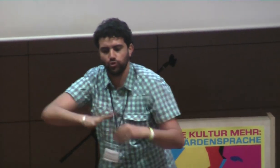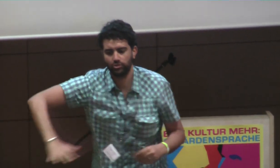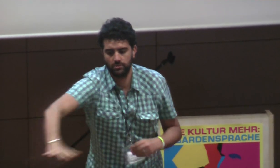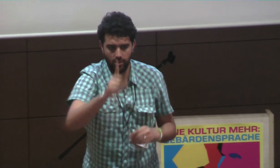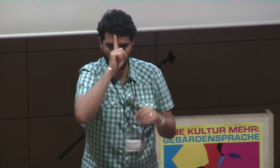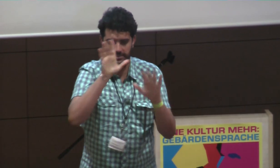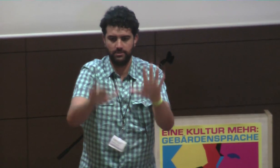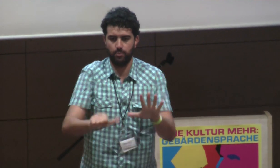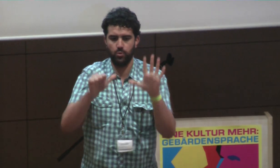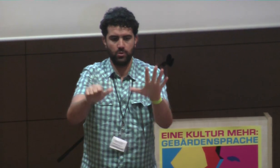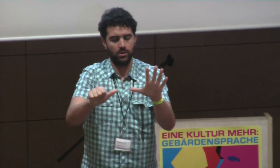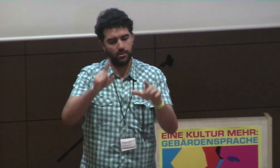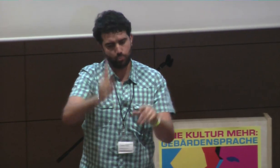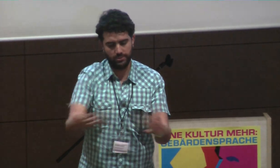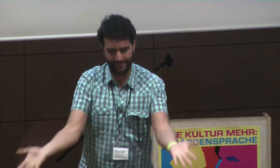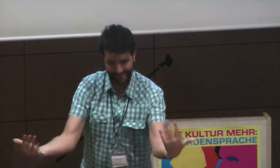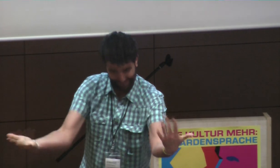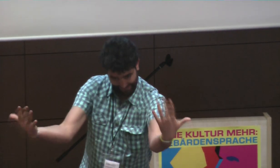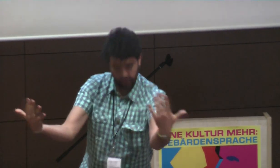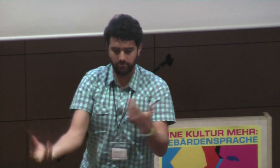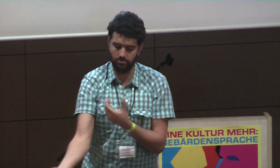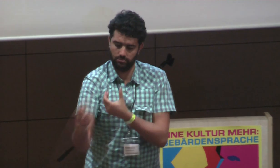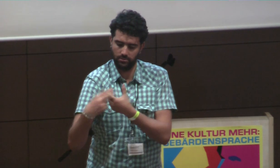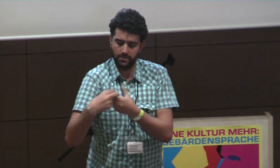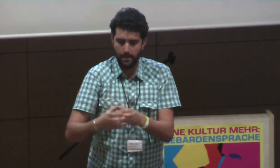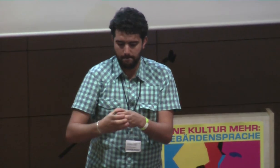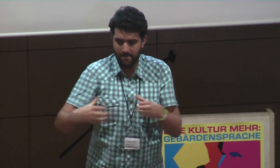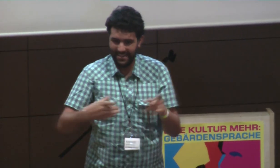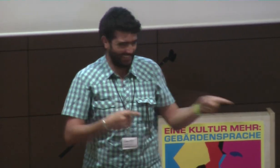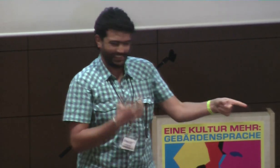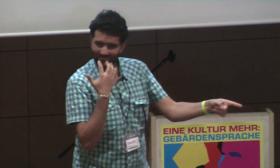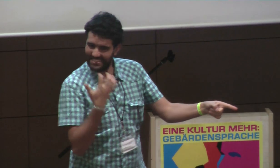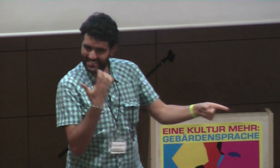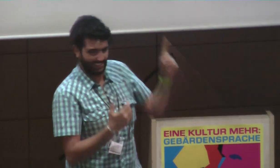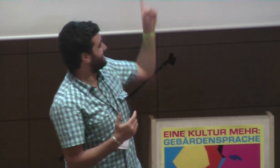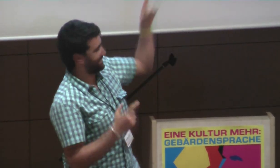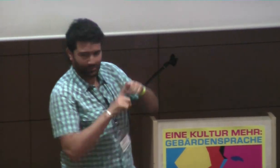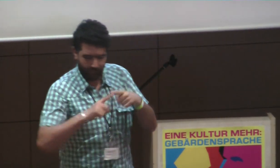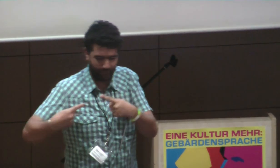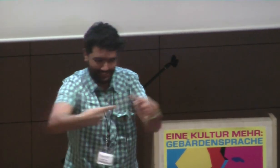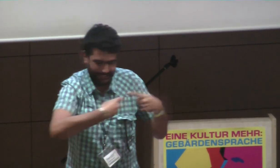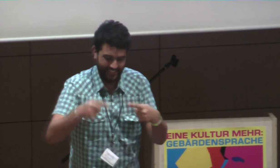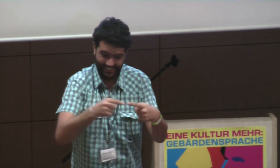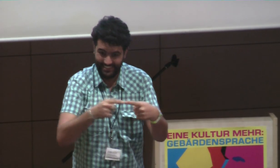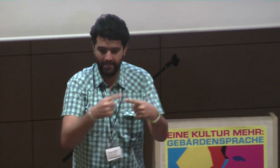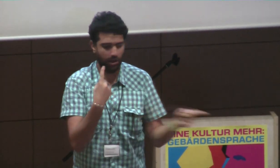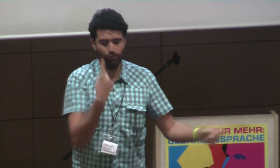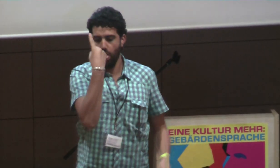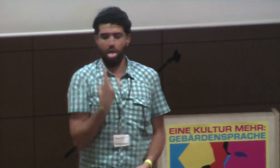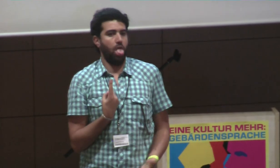Einzel, ähm, Kämpfer auch in Berlin, und muss vielleicht jetzt auch die anderen anregen, da mitzumachen, und, ähm, man muss jetzt genau über